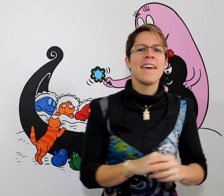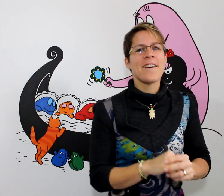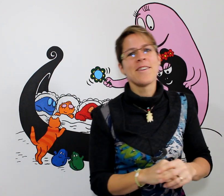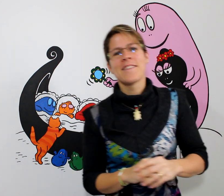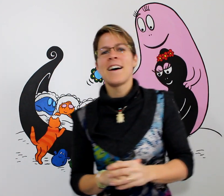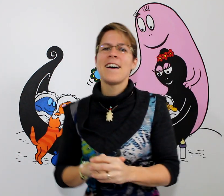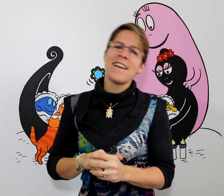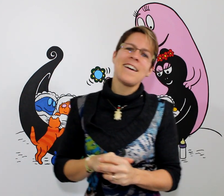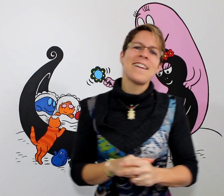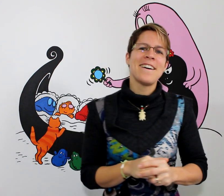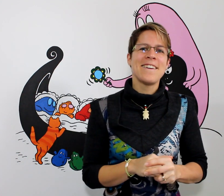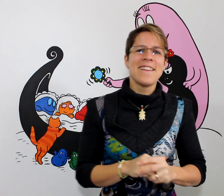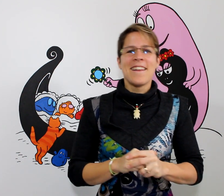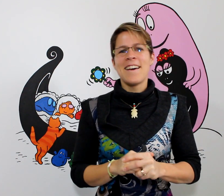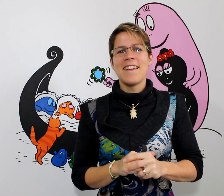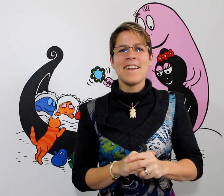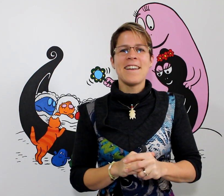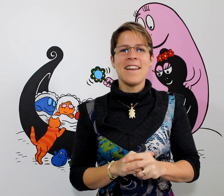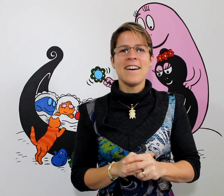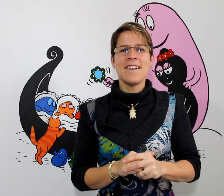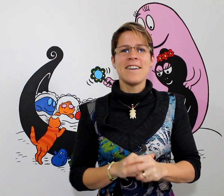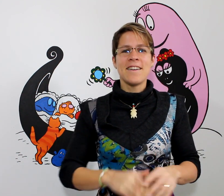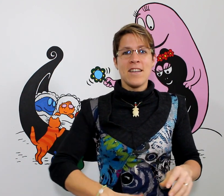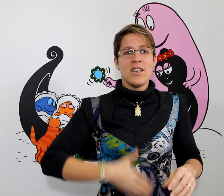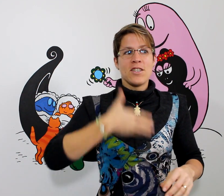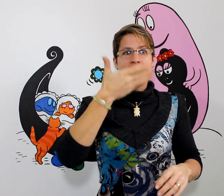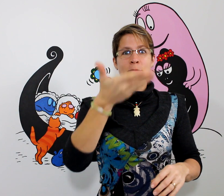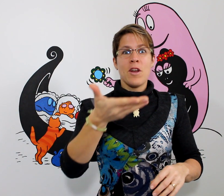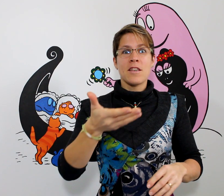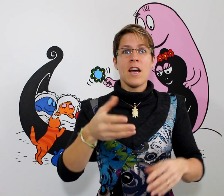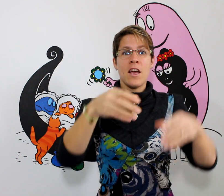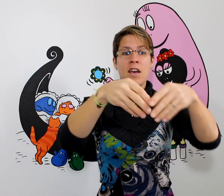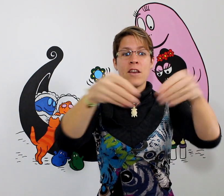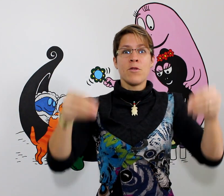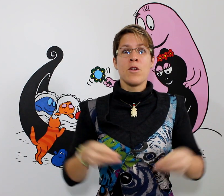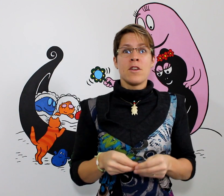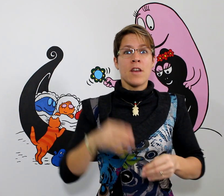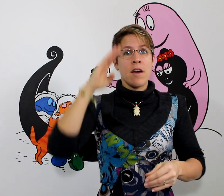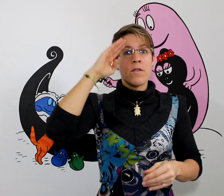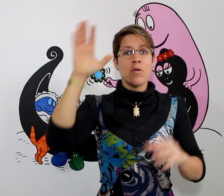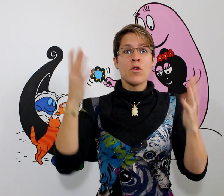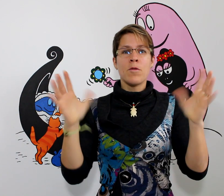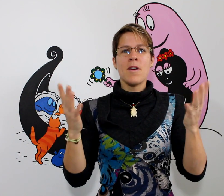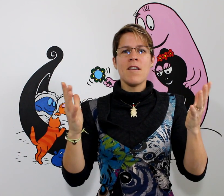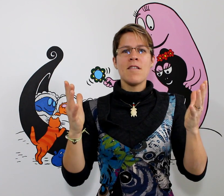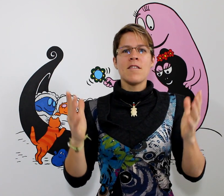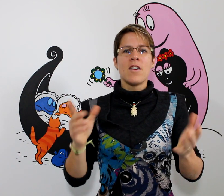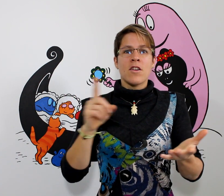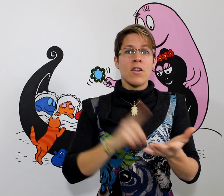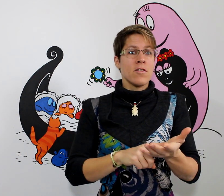'air, tra la la, la la la la la. J'aime la galette, savez-vous comment ? Quand